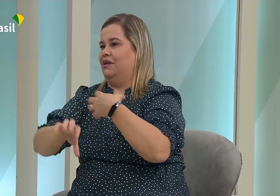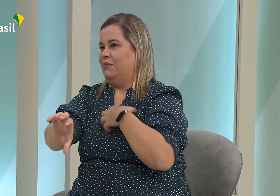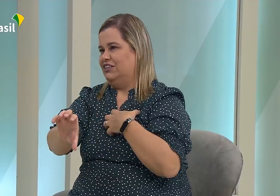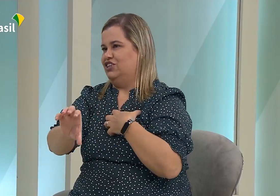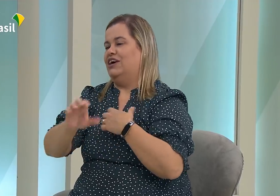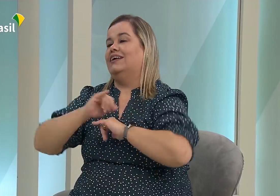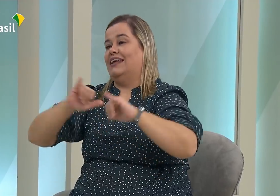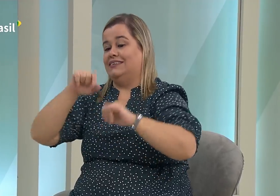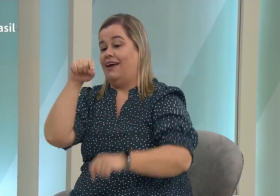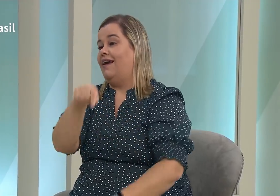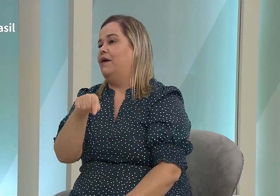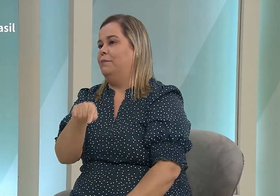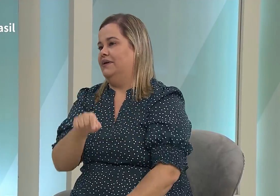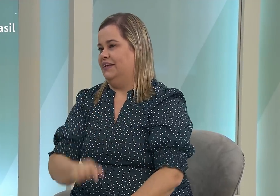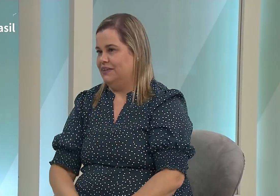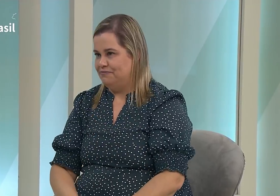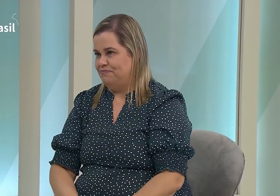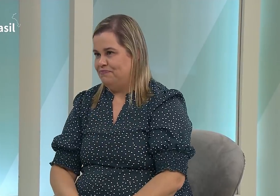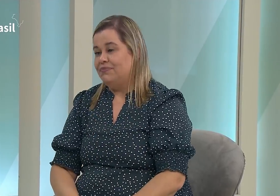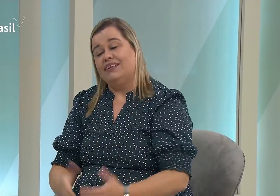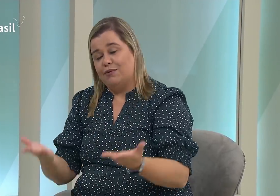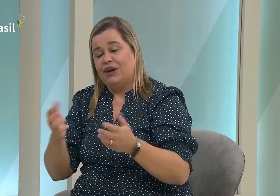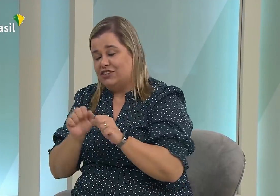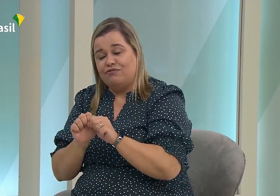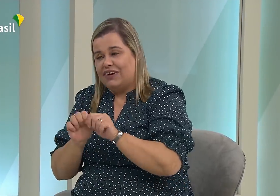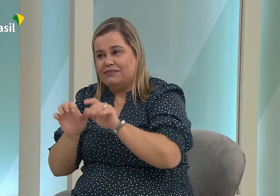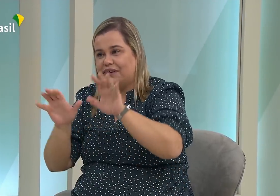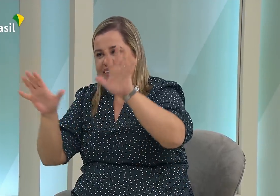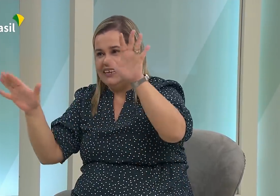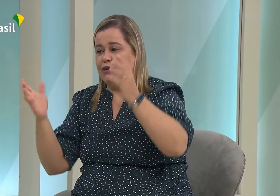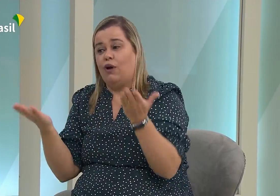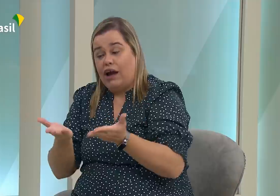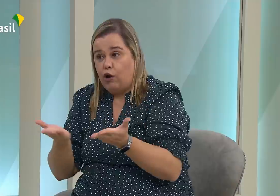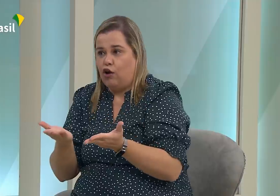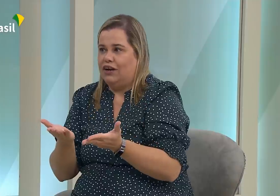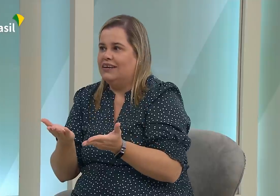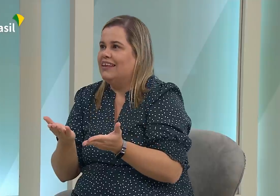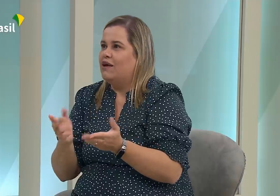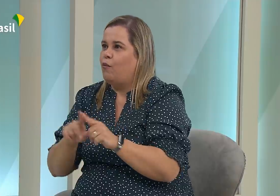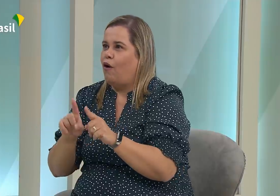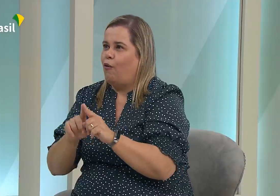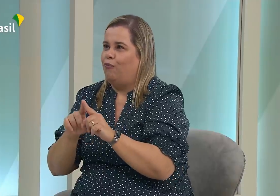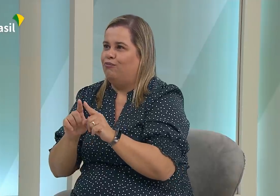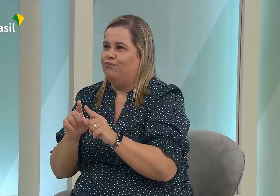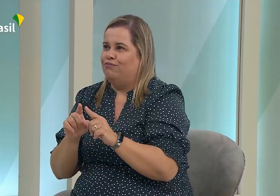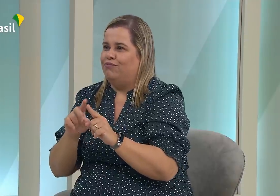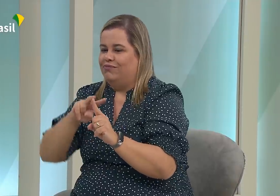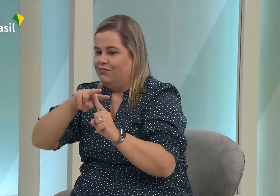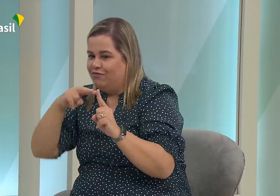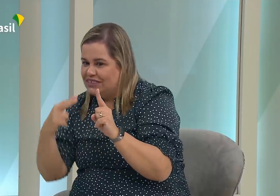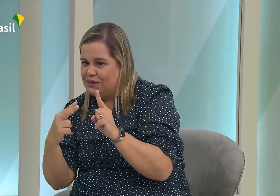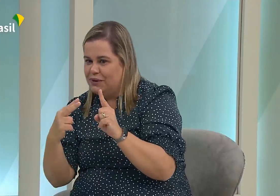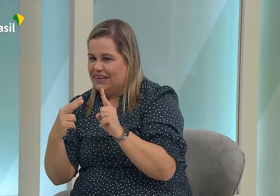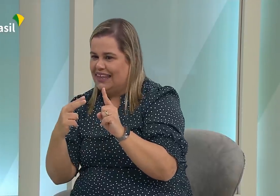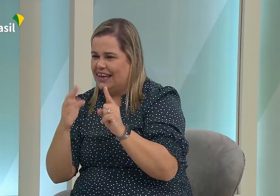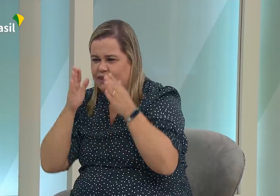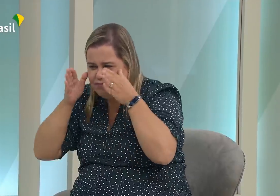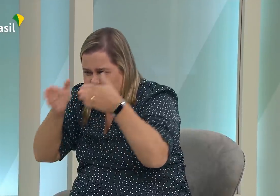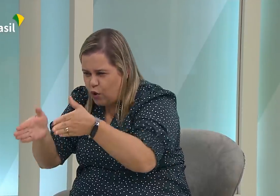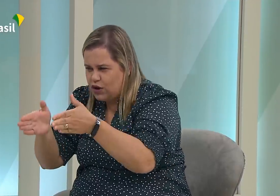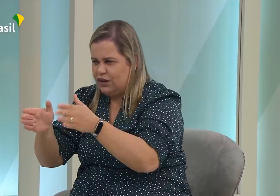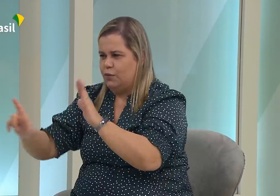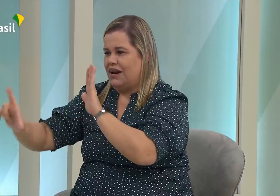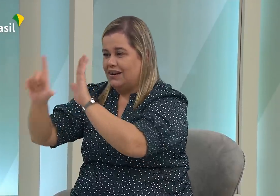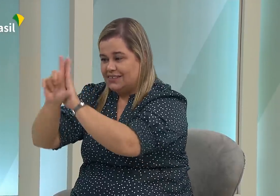protagonismo. Estão entendendo que nós somos capazes. Então, nós estamos trabalhando para que a